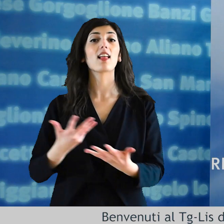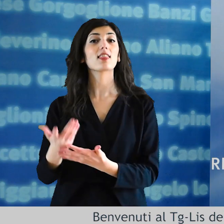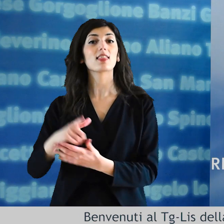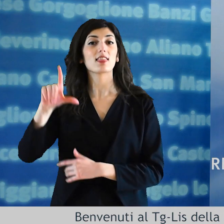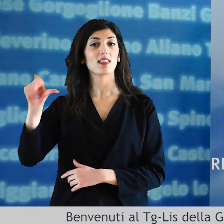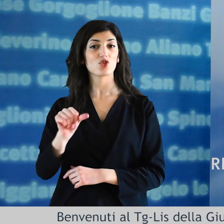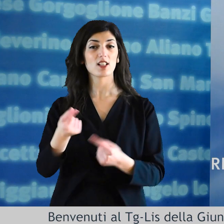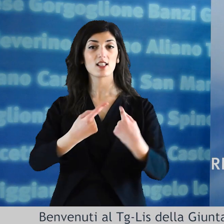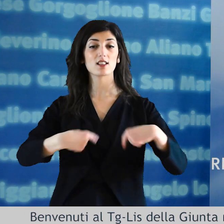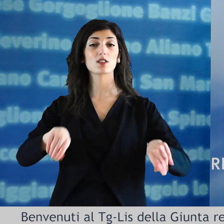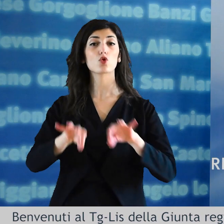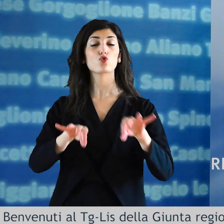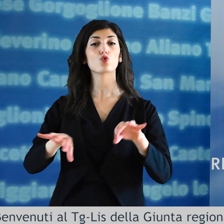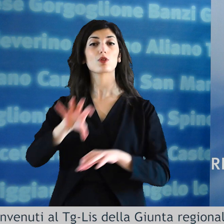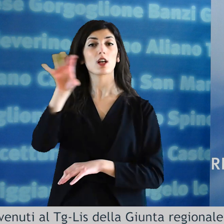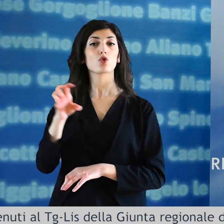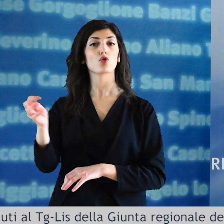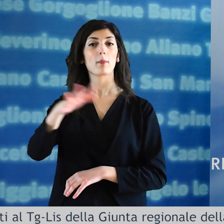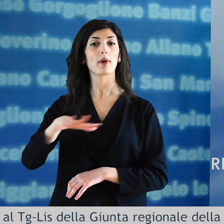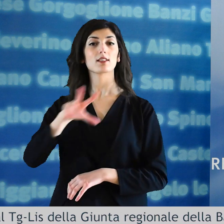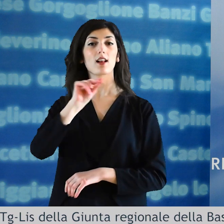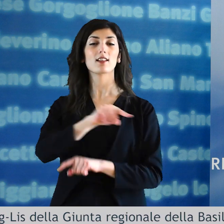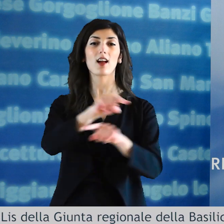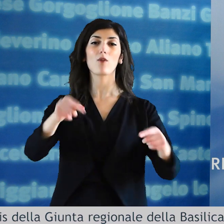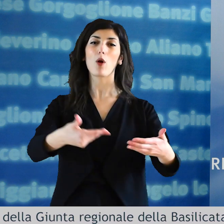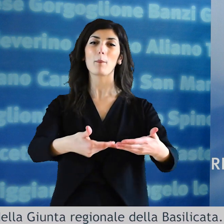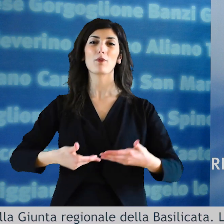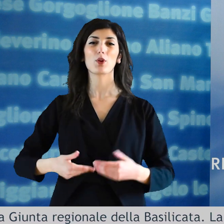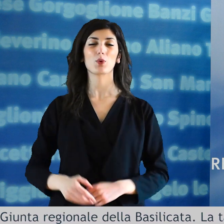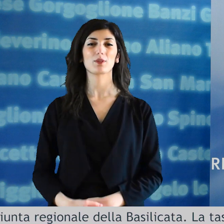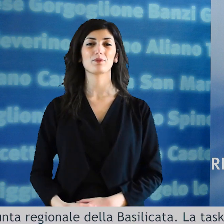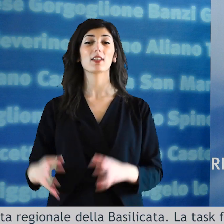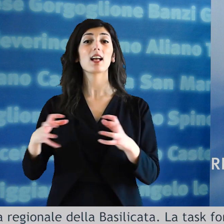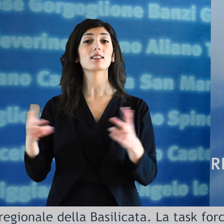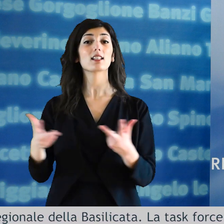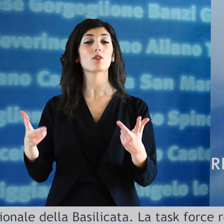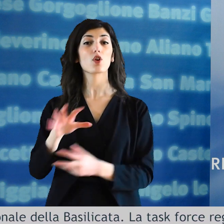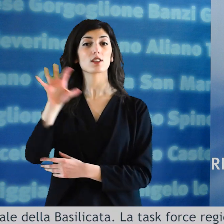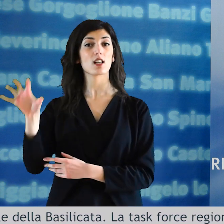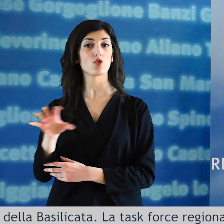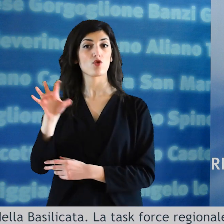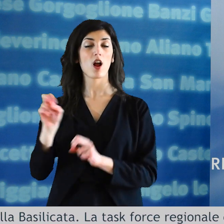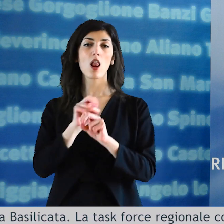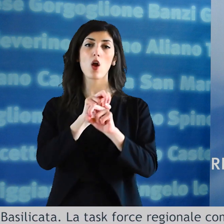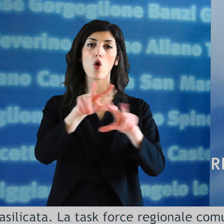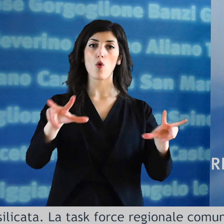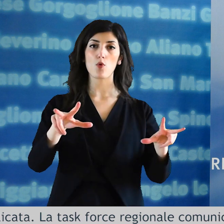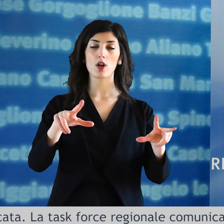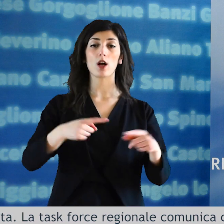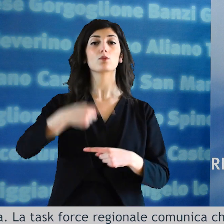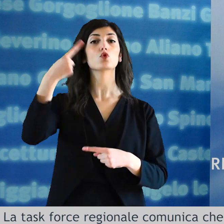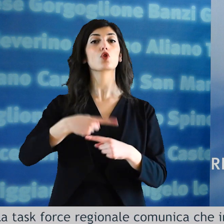benvenuti al tg lis della giunta regionale della basilicata la task force regionale